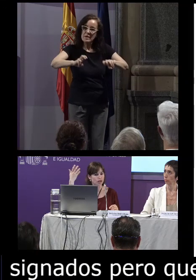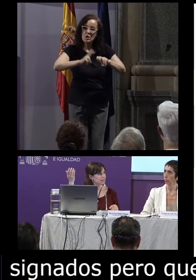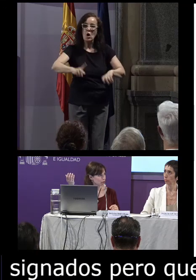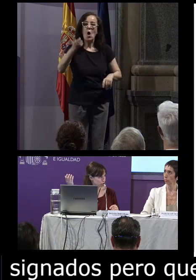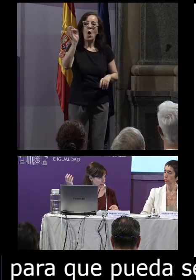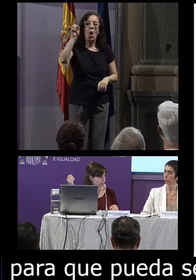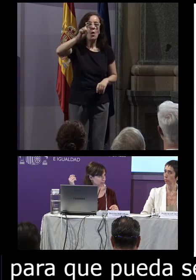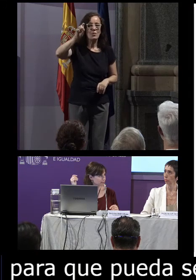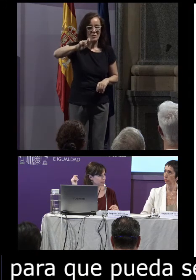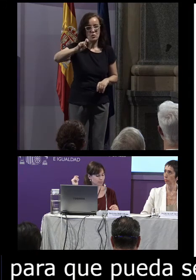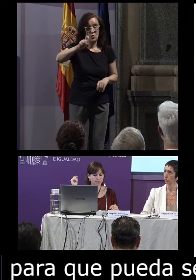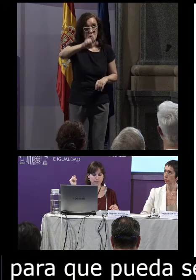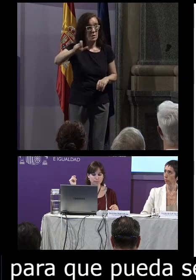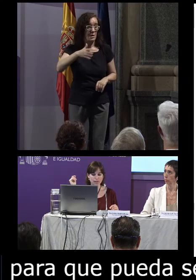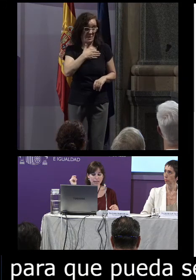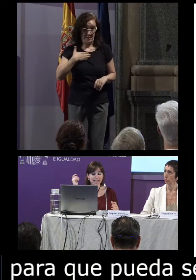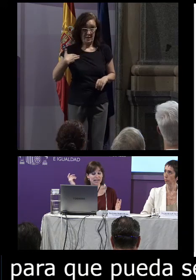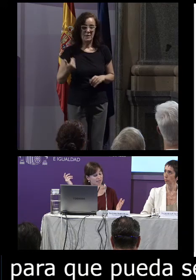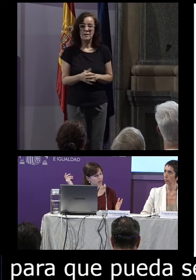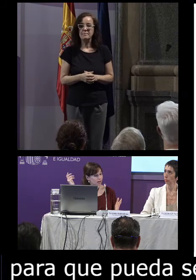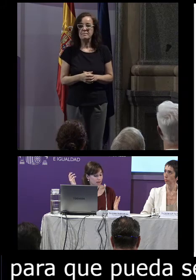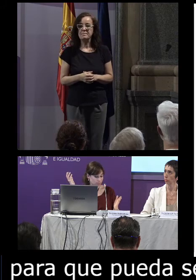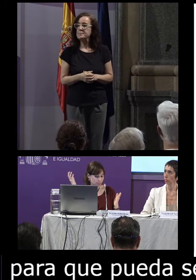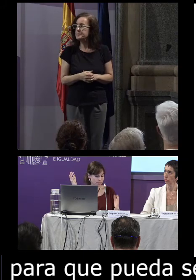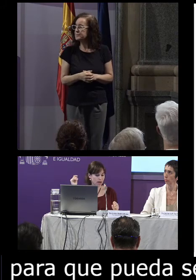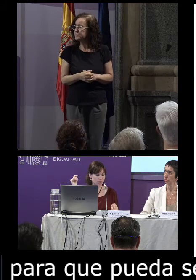profesores que lo deseen y